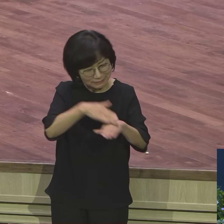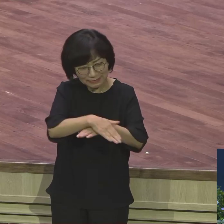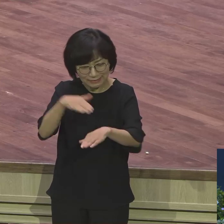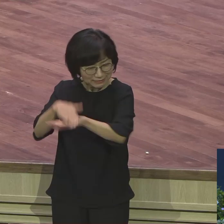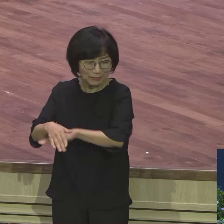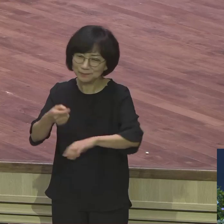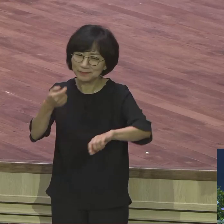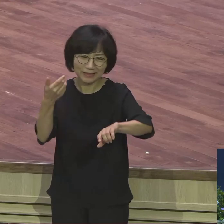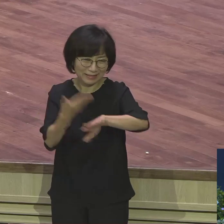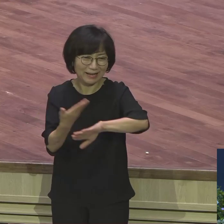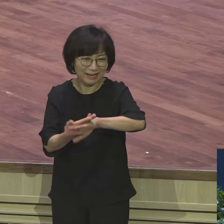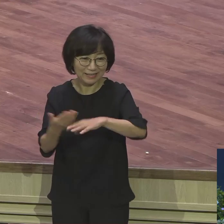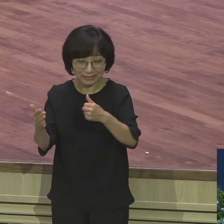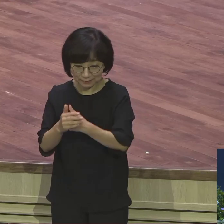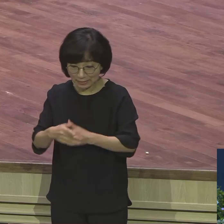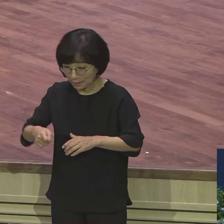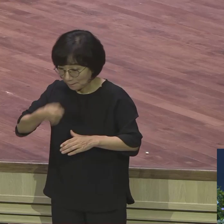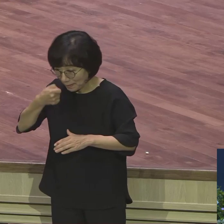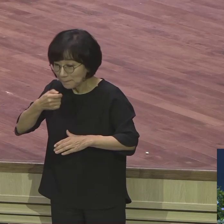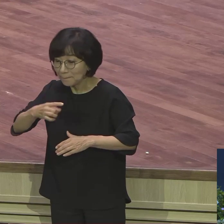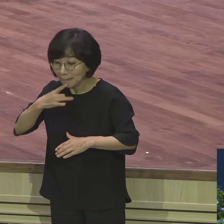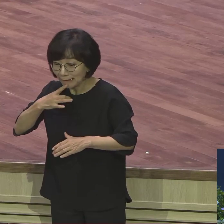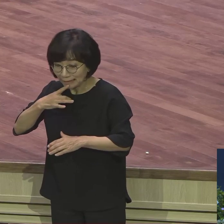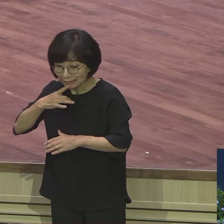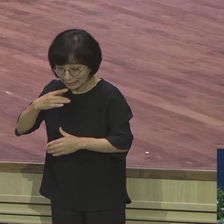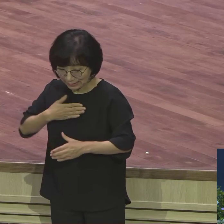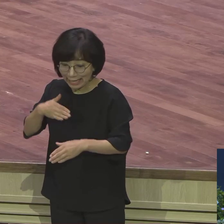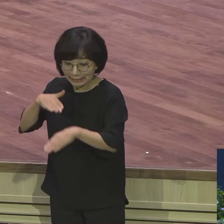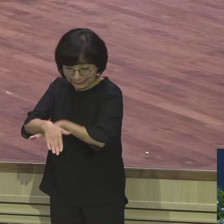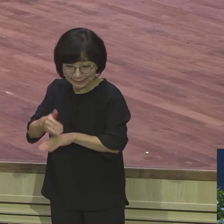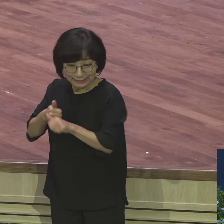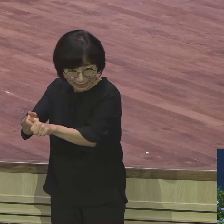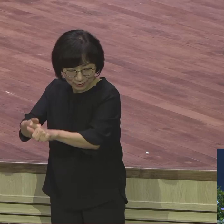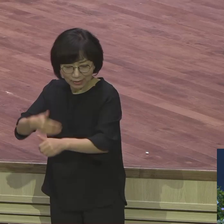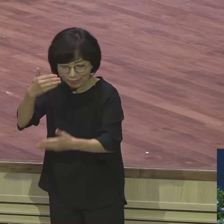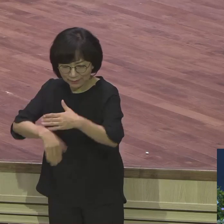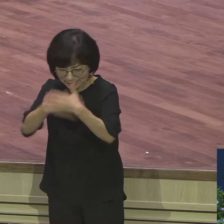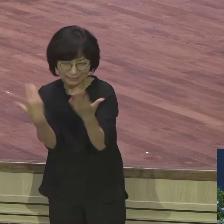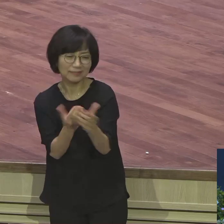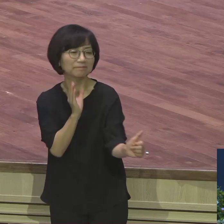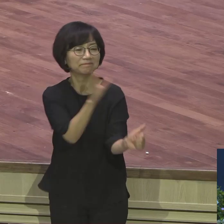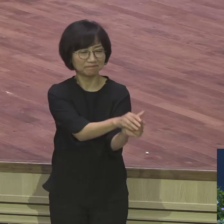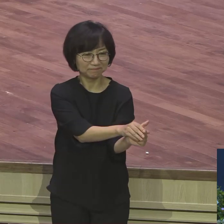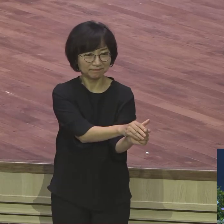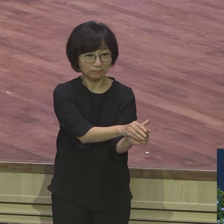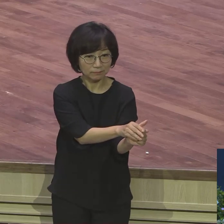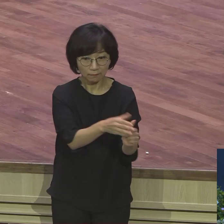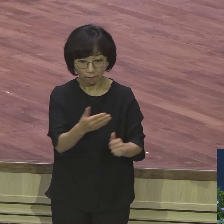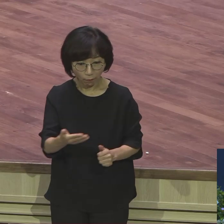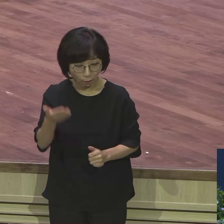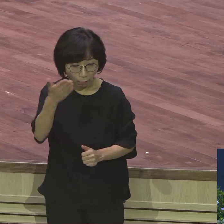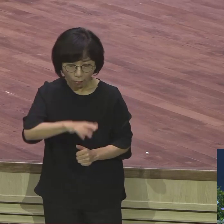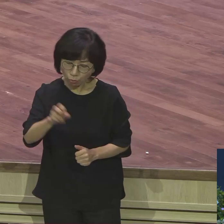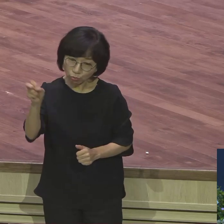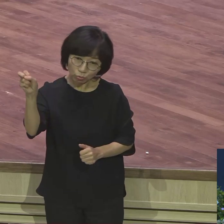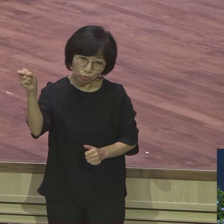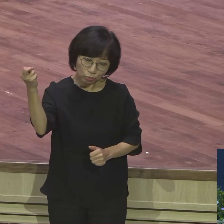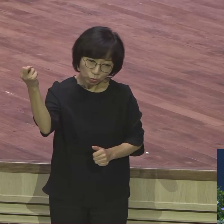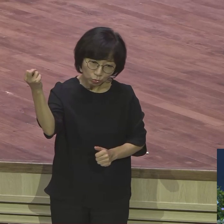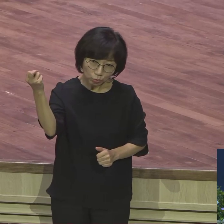이렇게 모든 것이 순조로게 되어진 것처럼 보였던 요셉의 삶 속에 또 문제 찾아옵니다 문제가